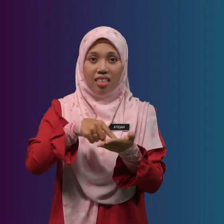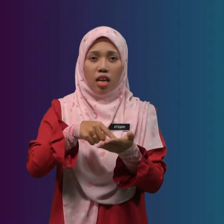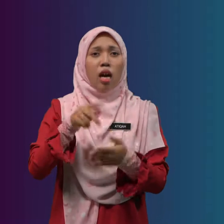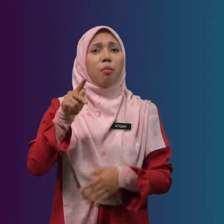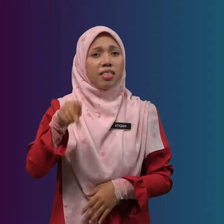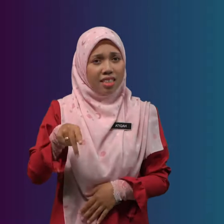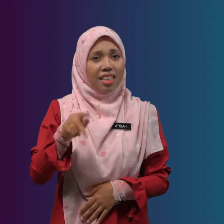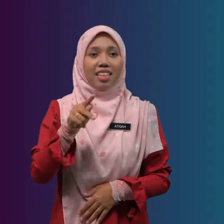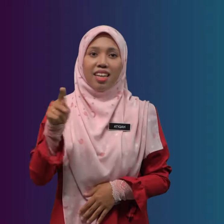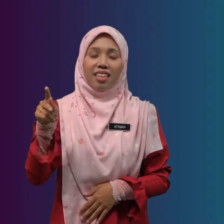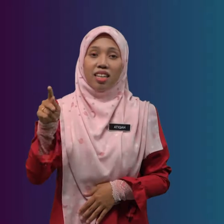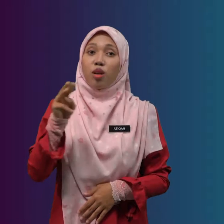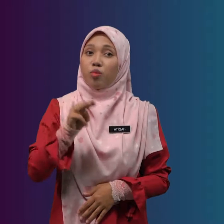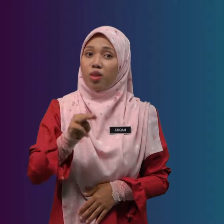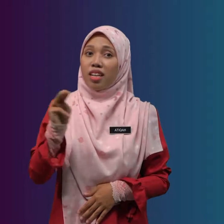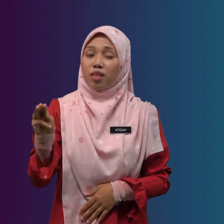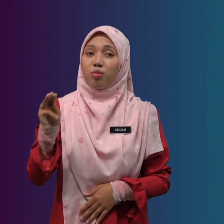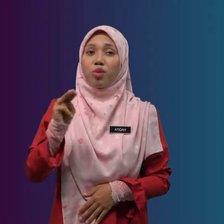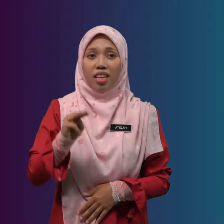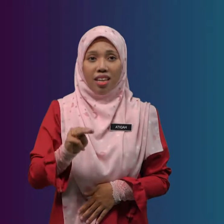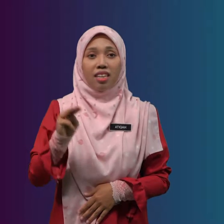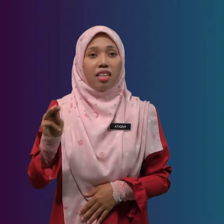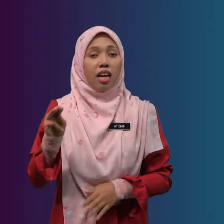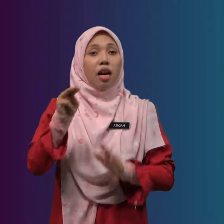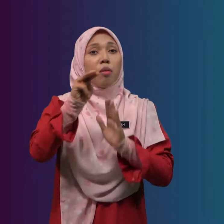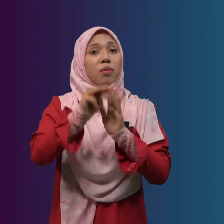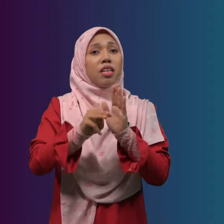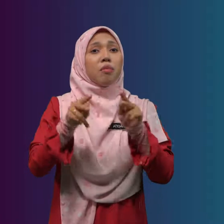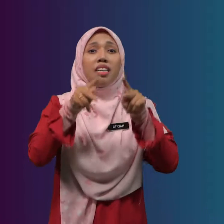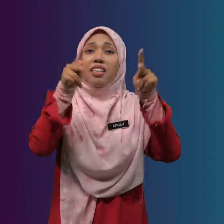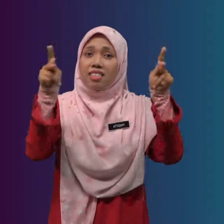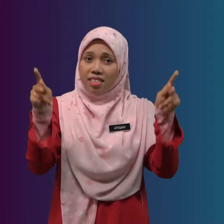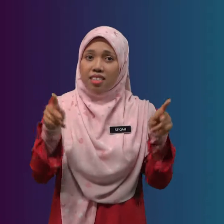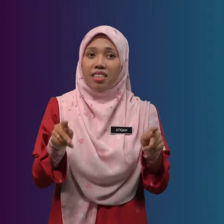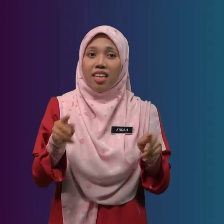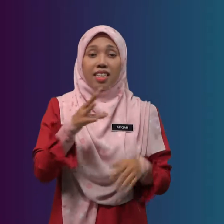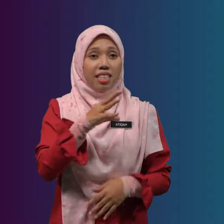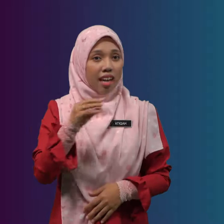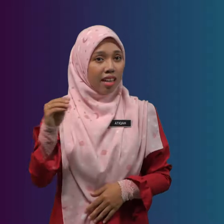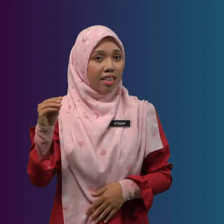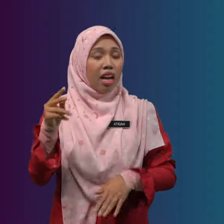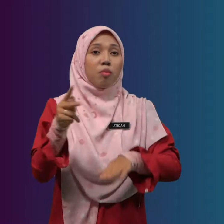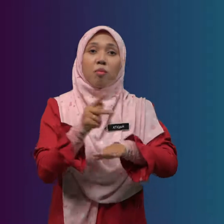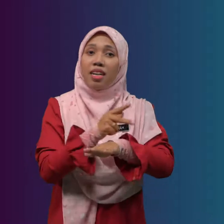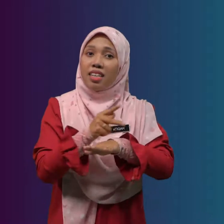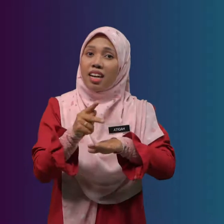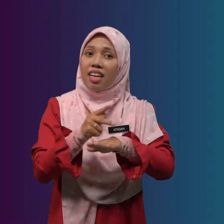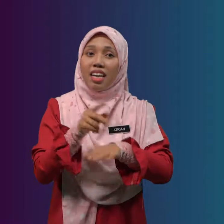pastikan murid-murid memeriksa dan memakai